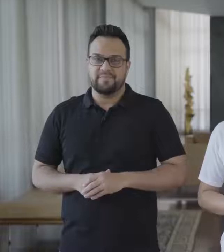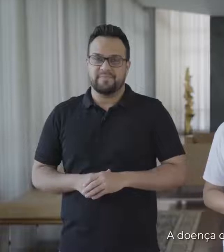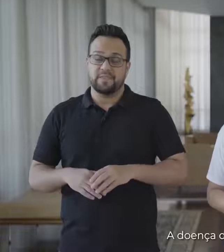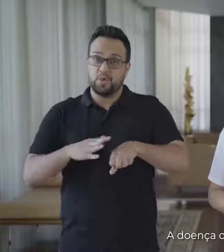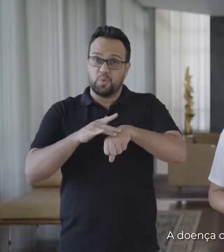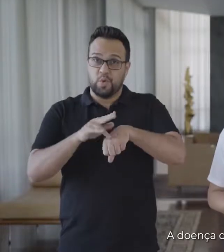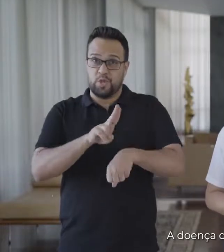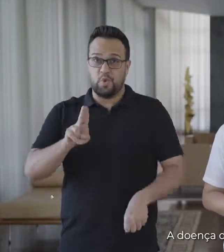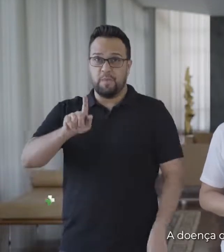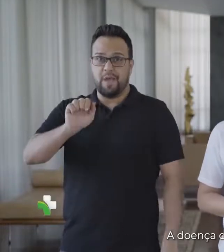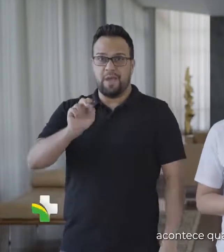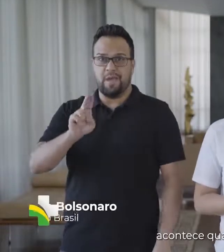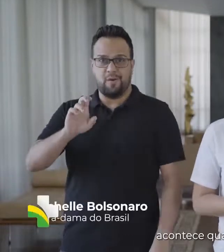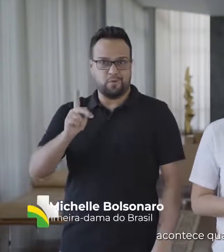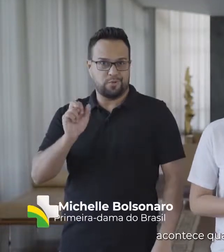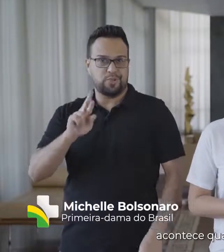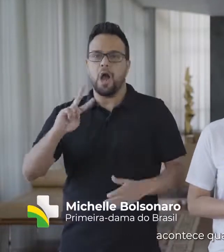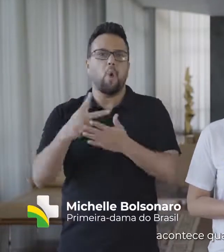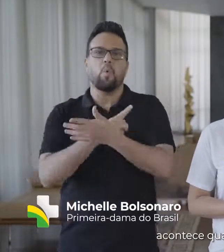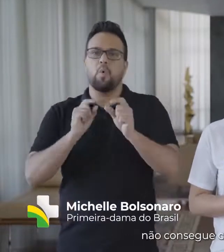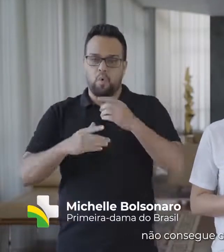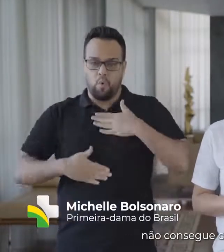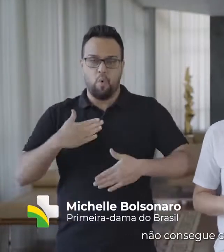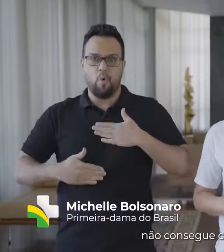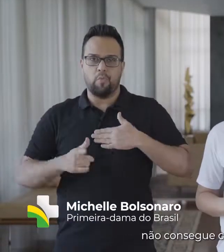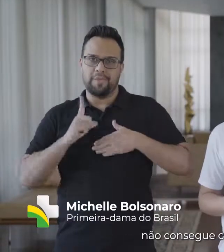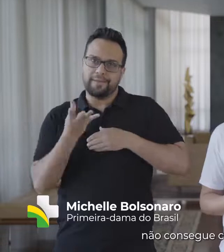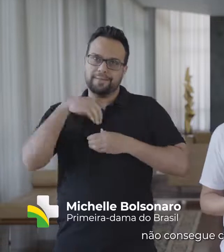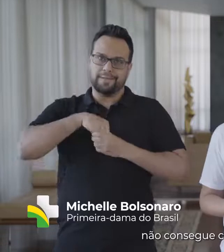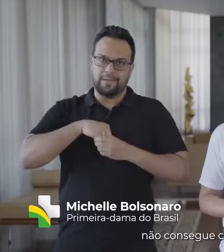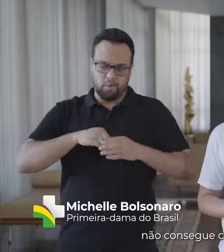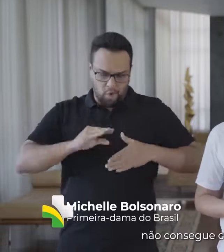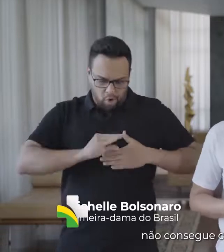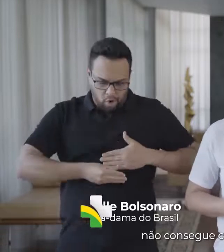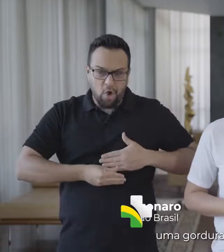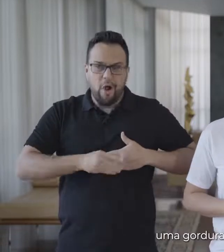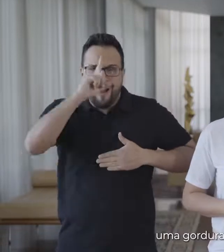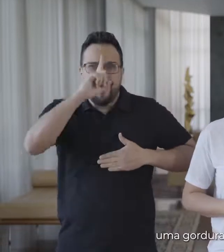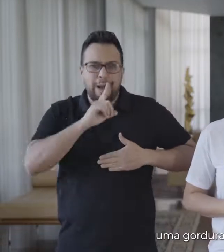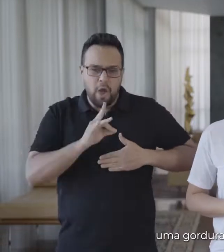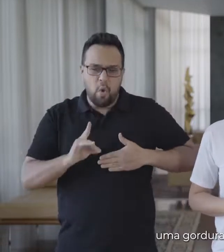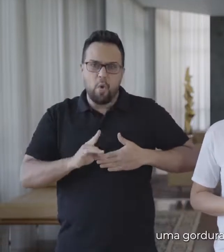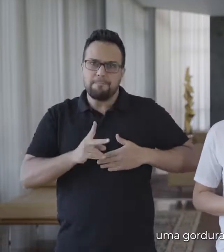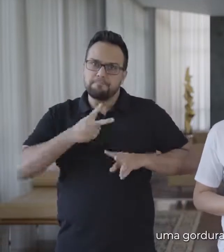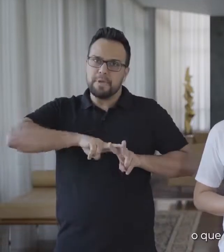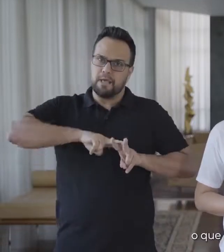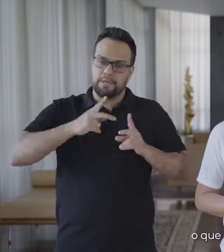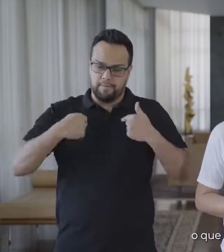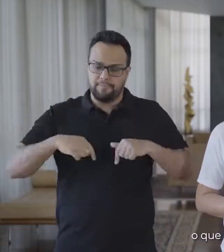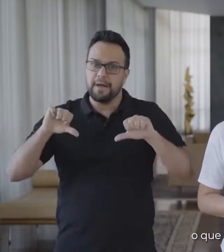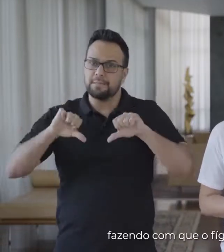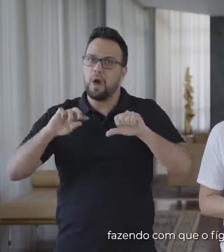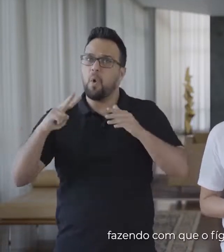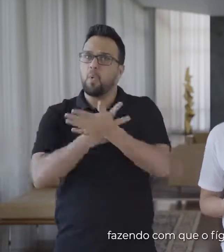A doença de Gaucher acontece quando o corpo não consegue colocar para fora uma gordura que faz mal, o